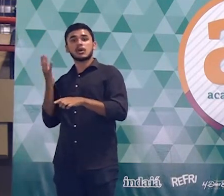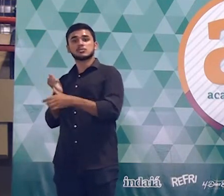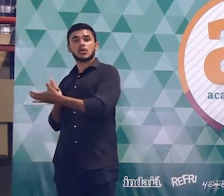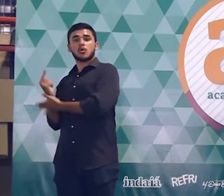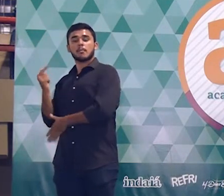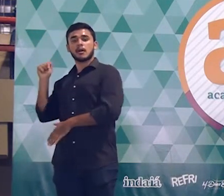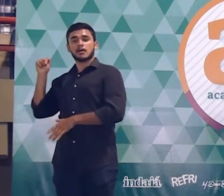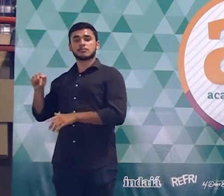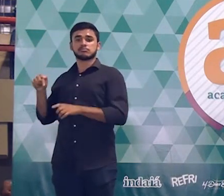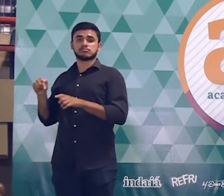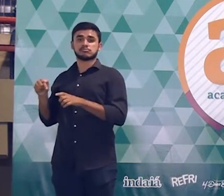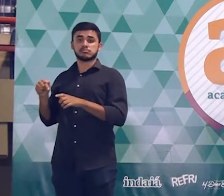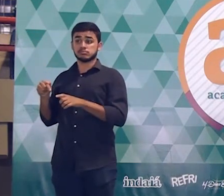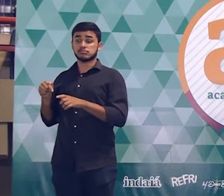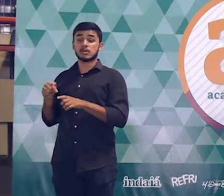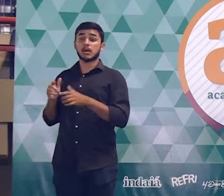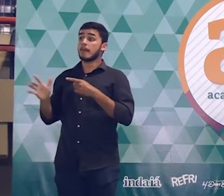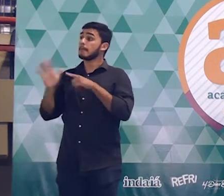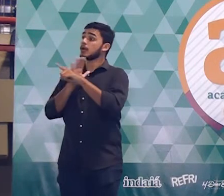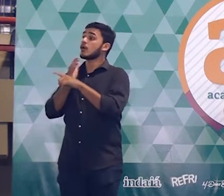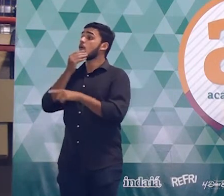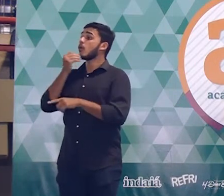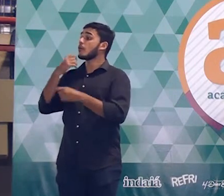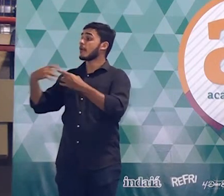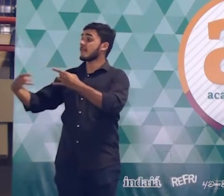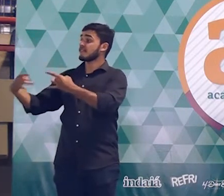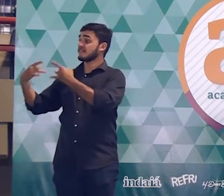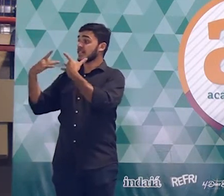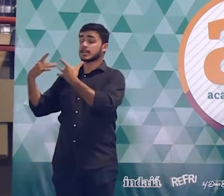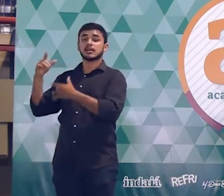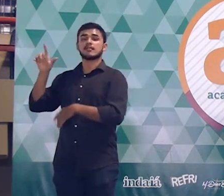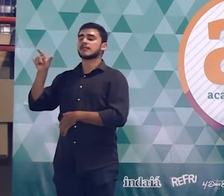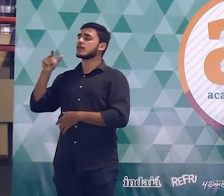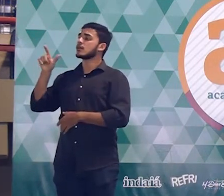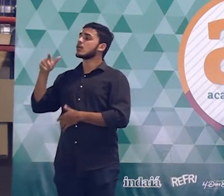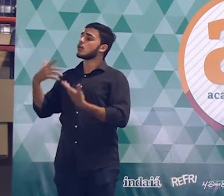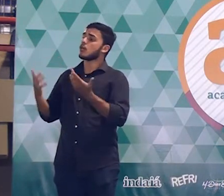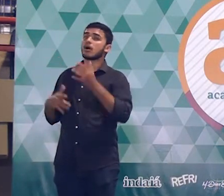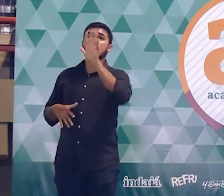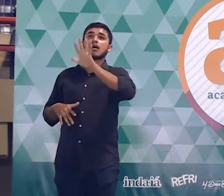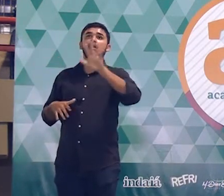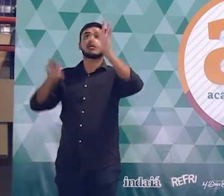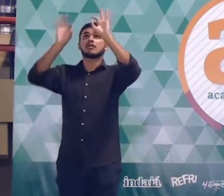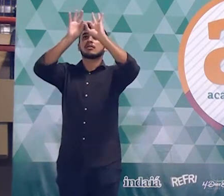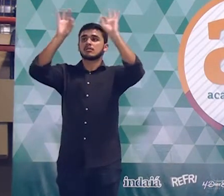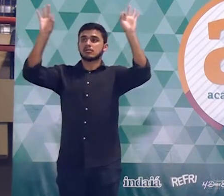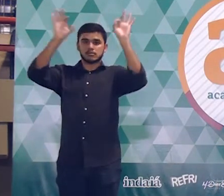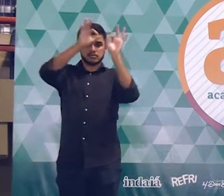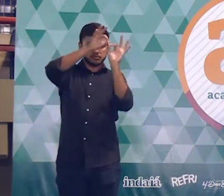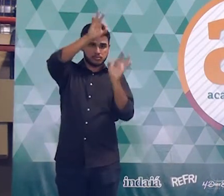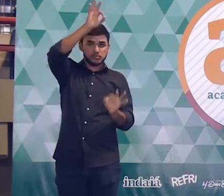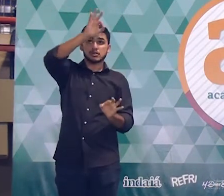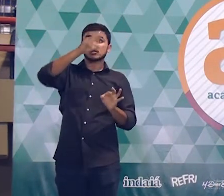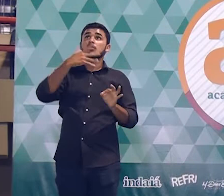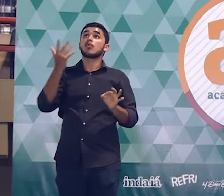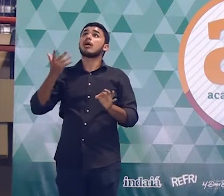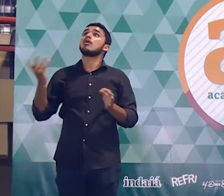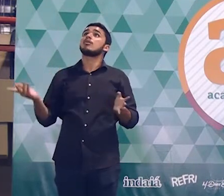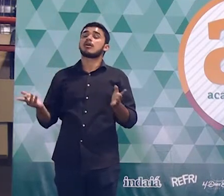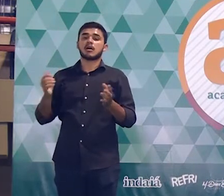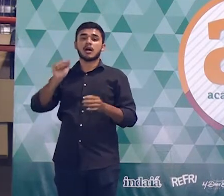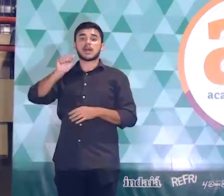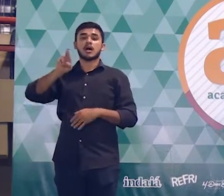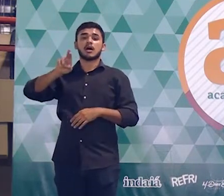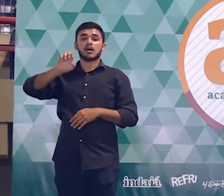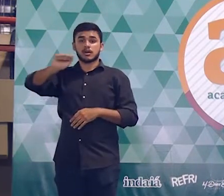Qual é a primeira coisa que o vendedor vai perguntar? Ele vai perguntar logo qual é a área da parede que você vai pintar. E aí de acordo com a